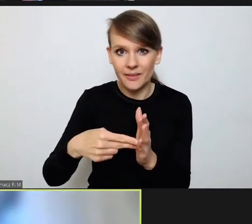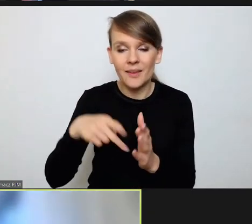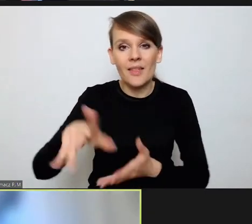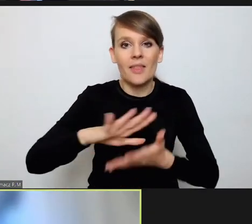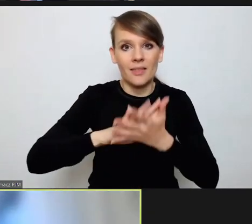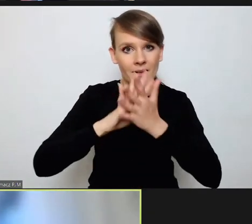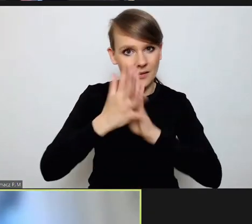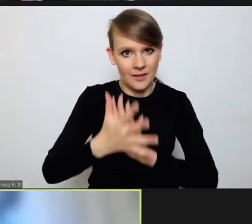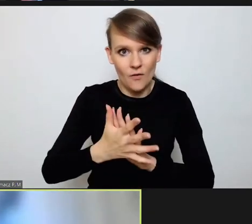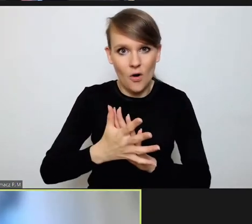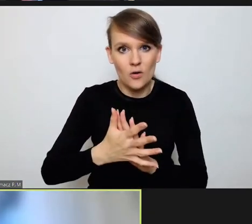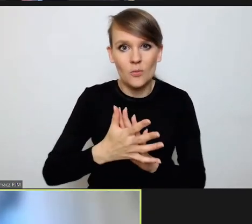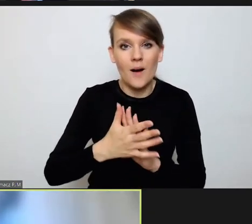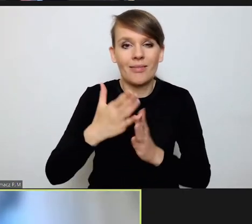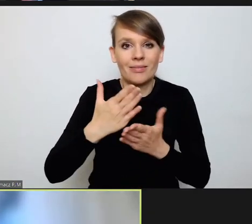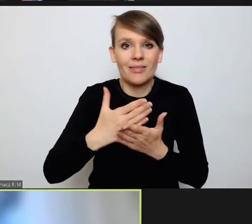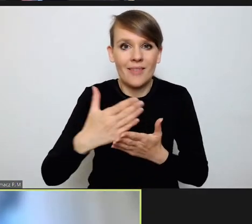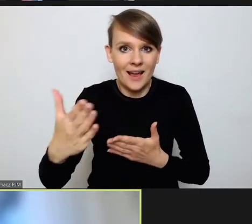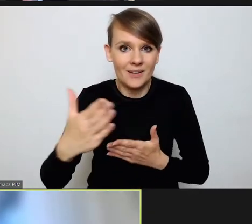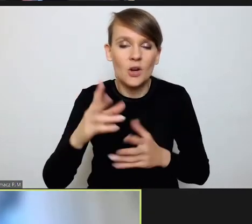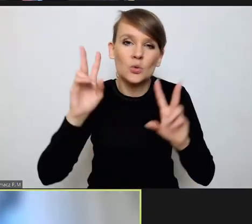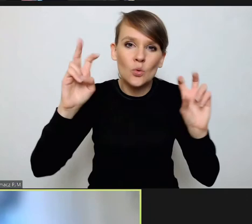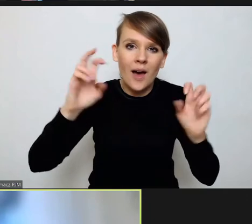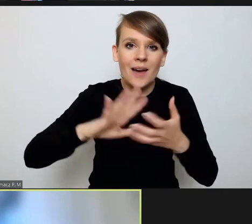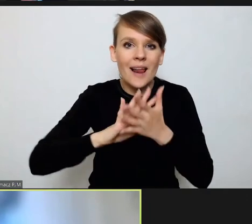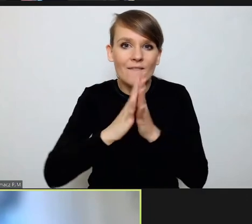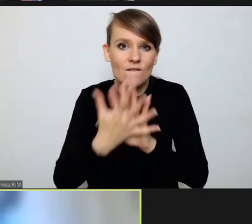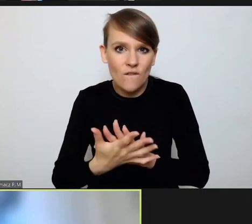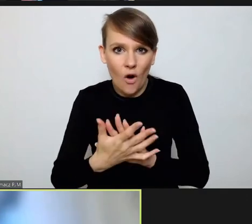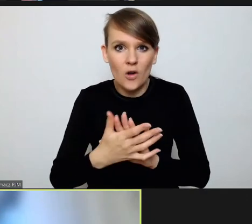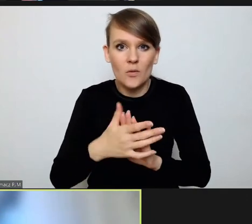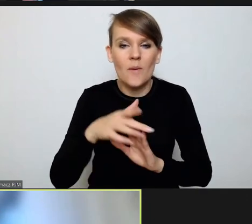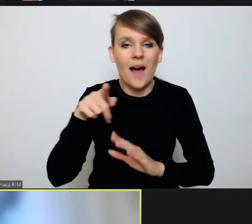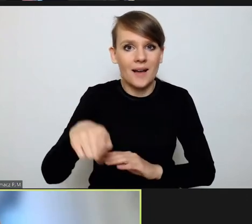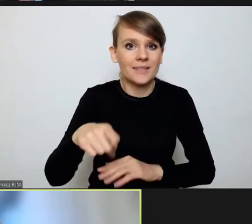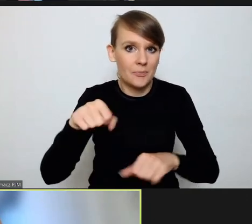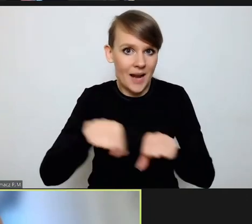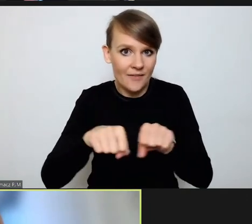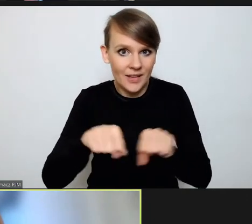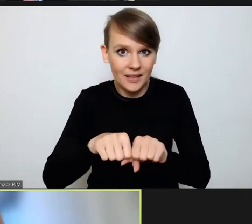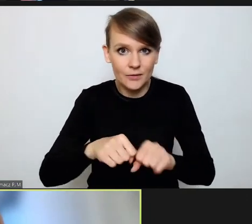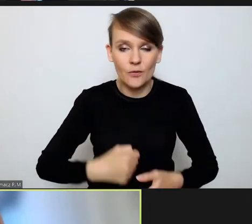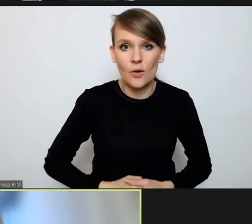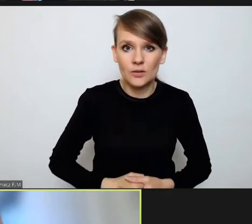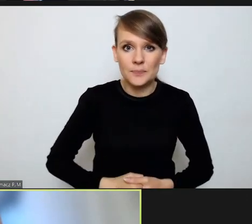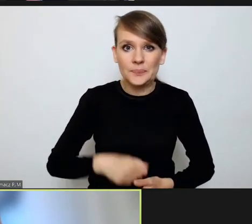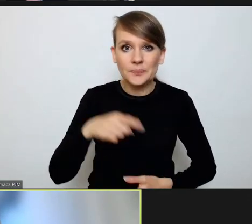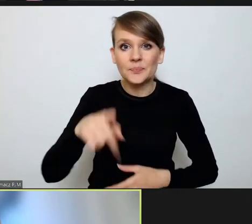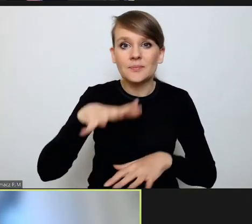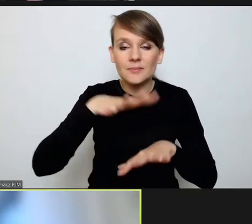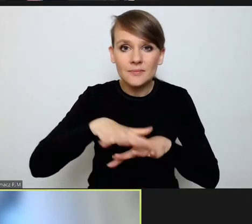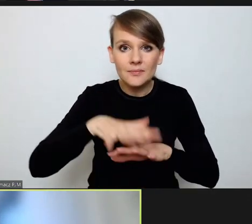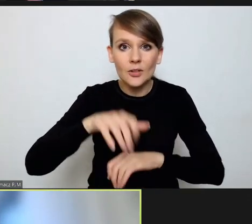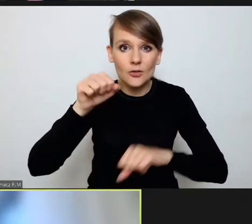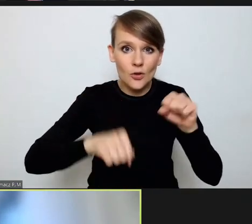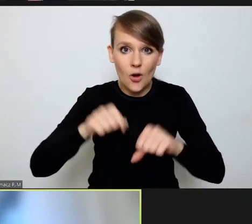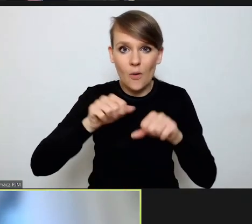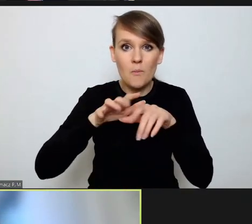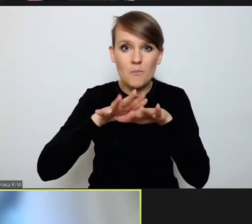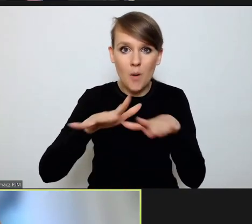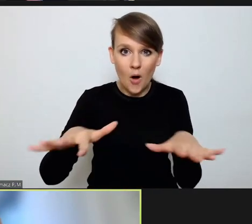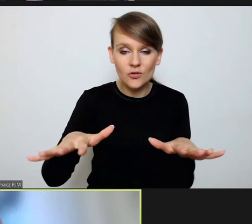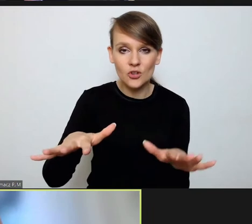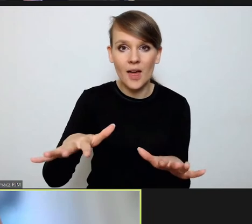reformy dalszej, w cudzysłowie reformy w imię rozprawiedliwości, a mianowicie spłaszczenia systemu sądownictwa powszechnego,